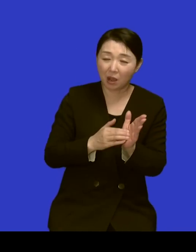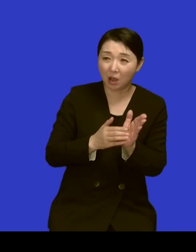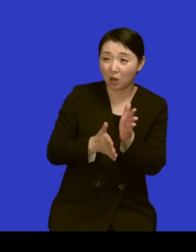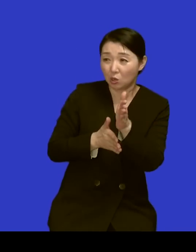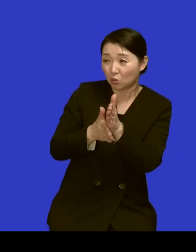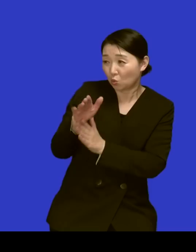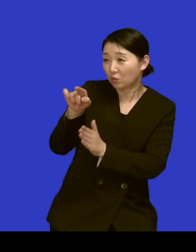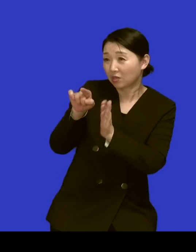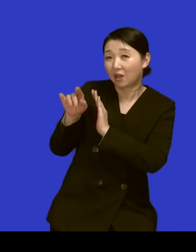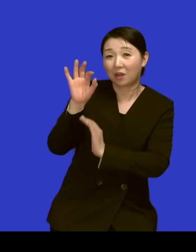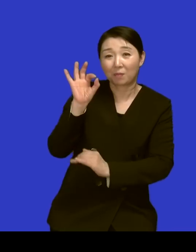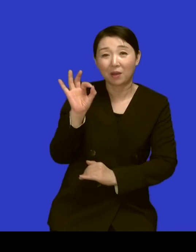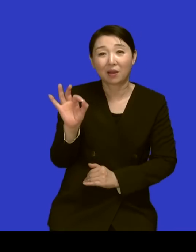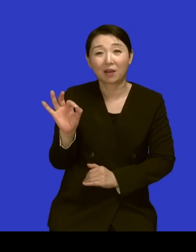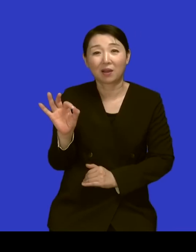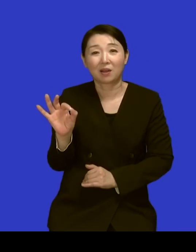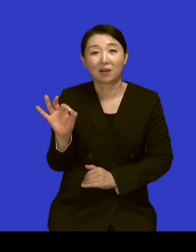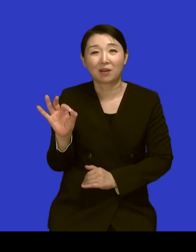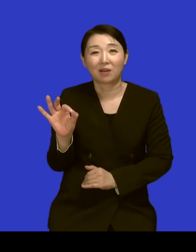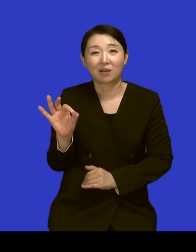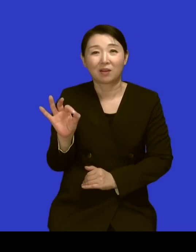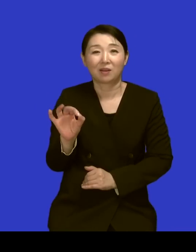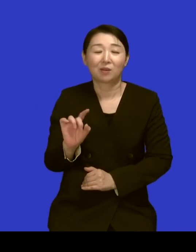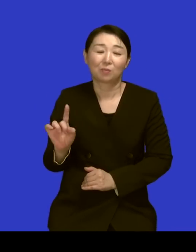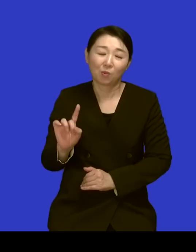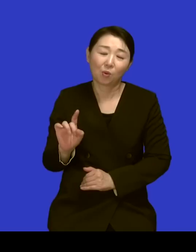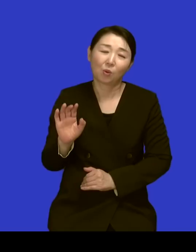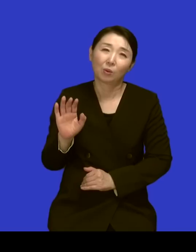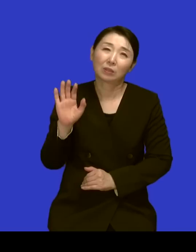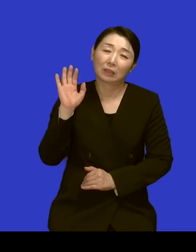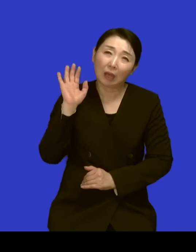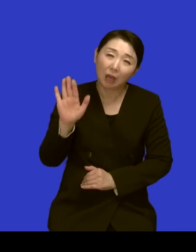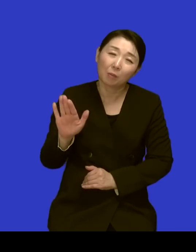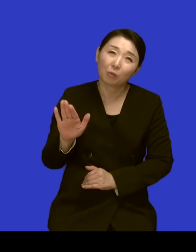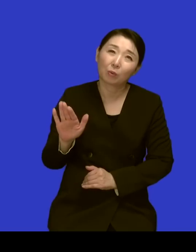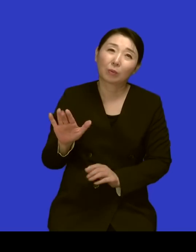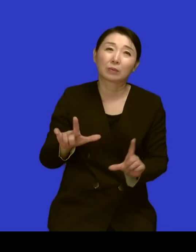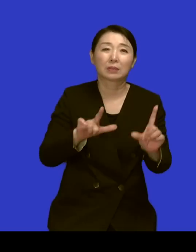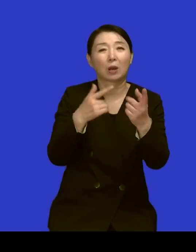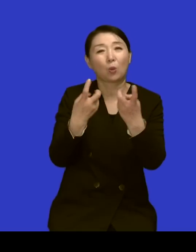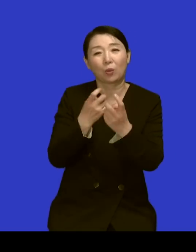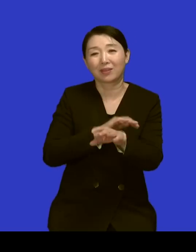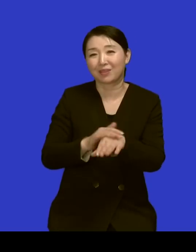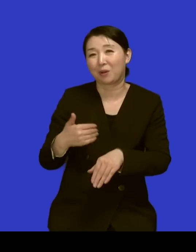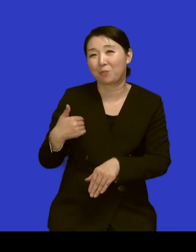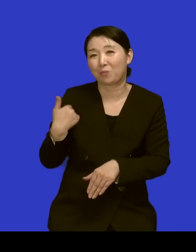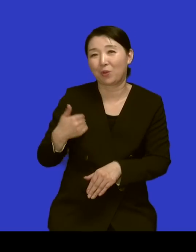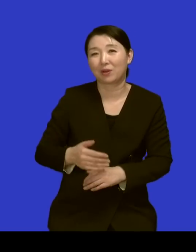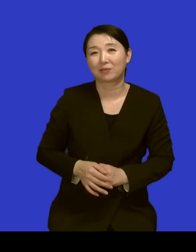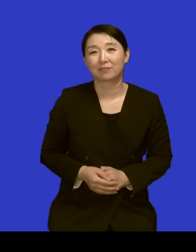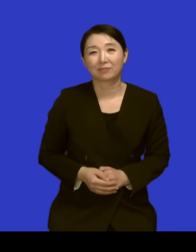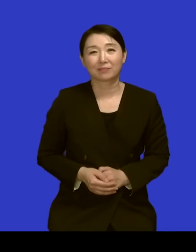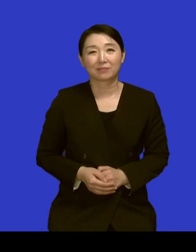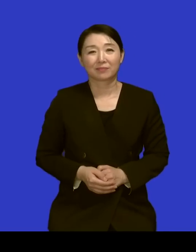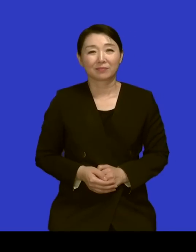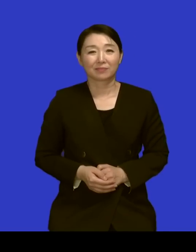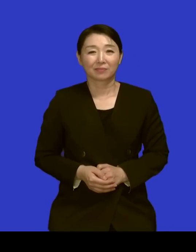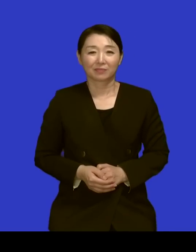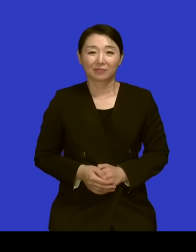아 굉장히 어떻게 살아야 되는지를 잘 모르겠고 그런 거 하면은 저는 부모님을